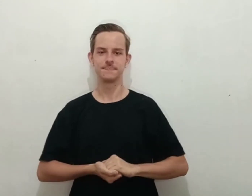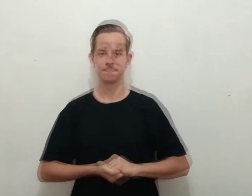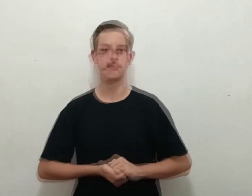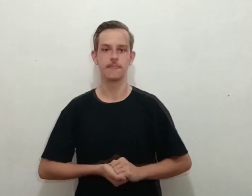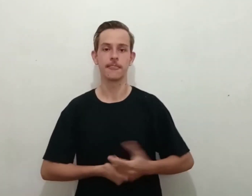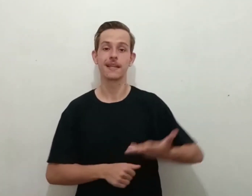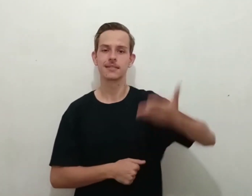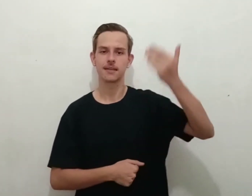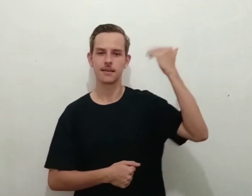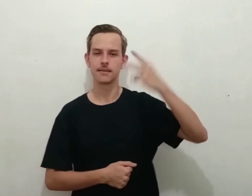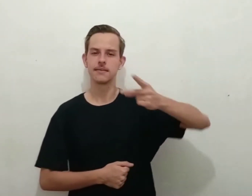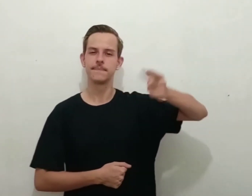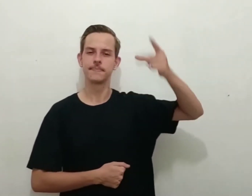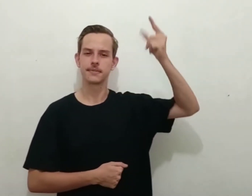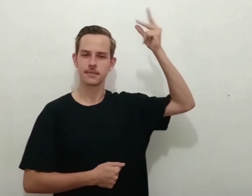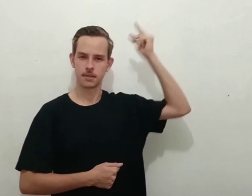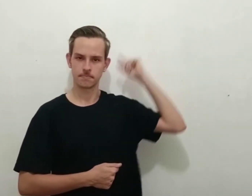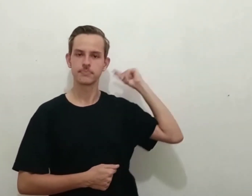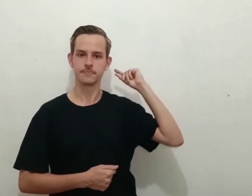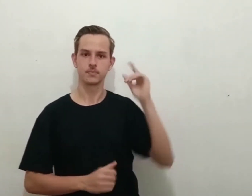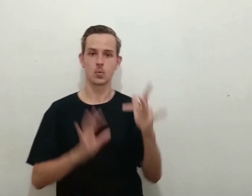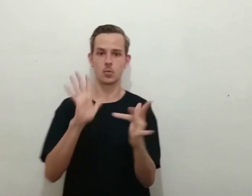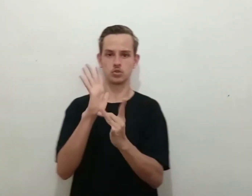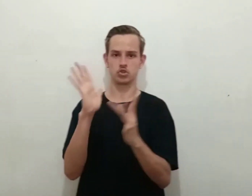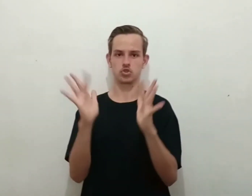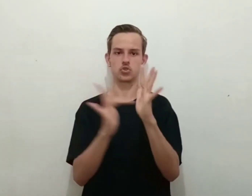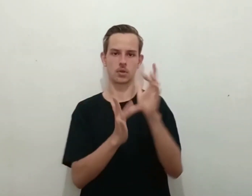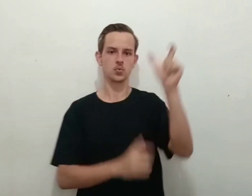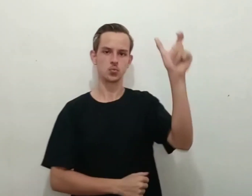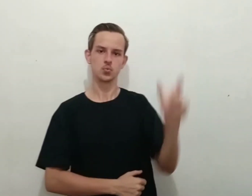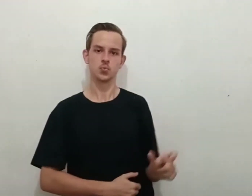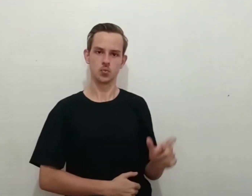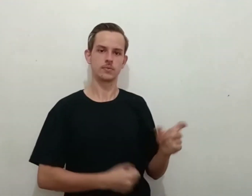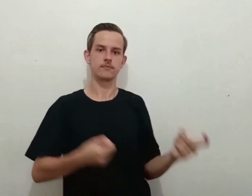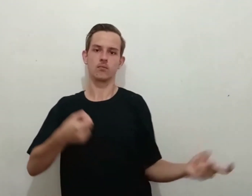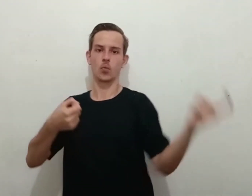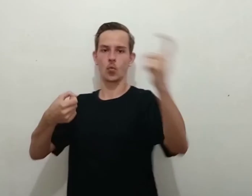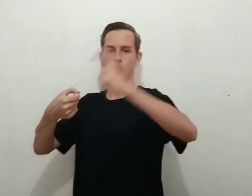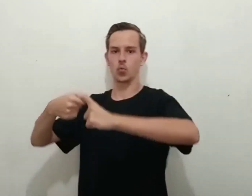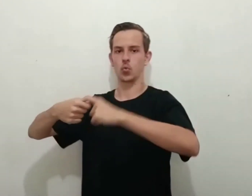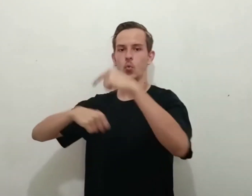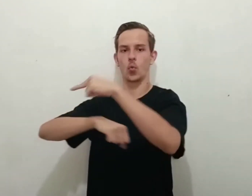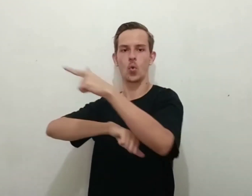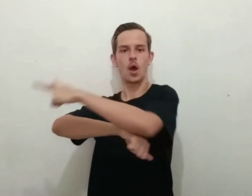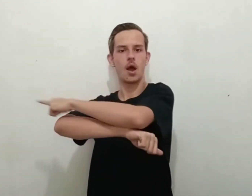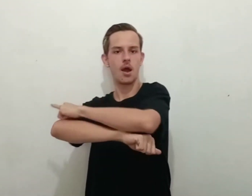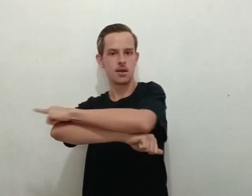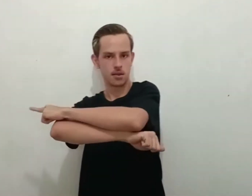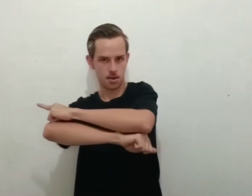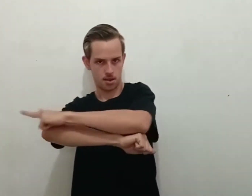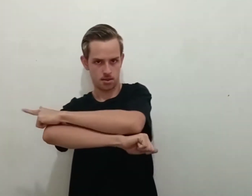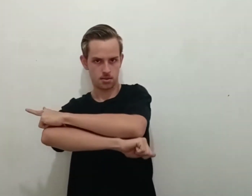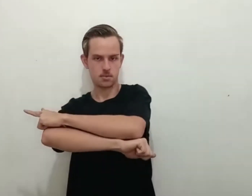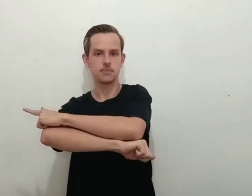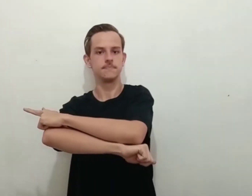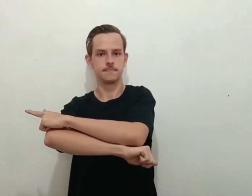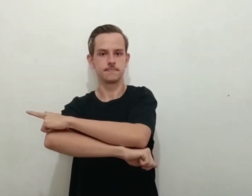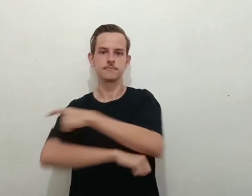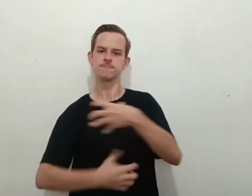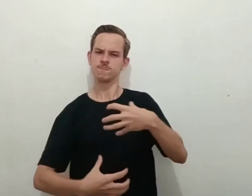Naquele tempo, Jesus voltou para a Galiléia com a força